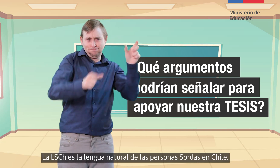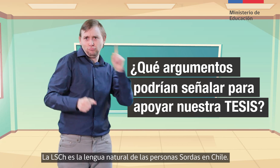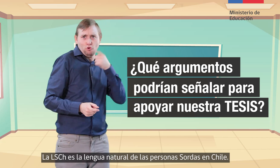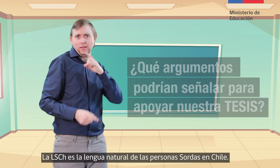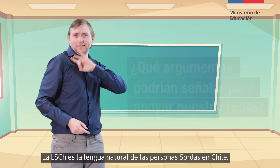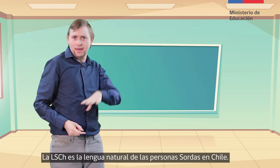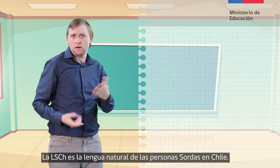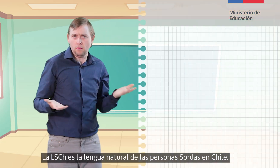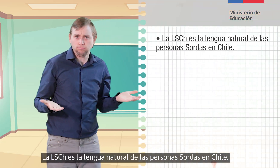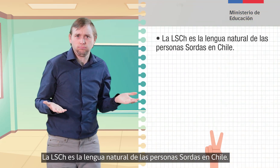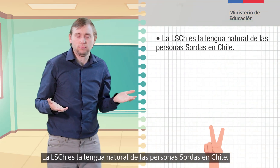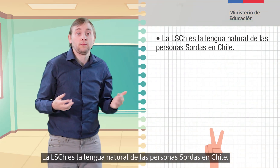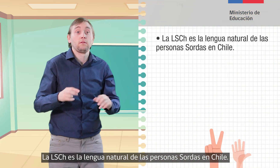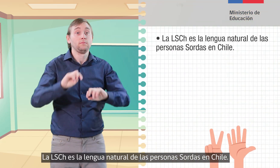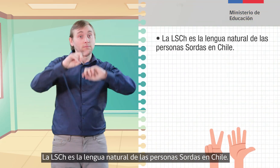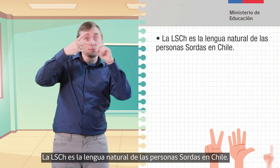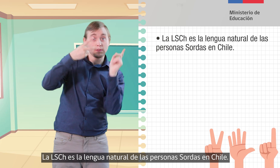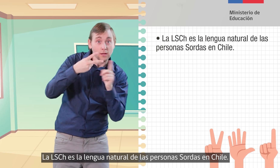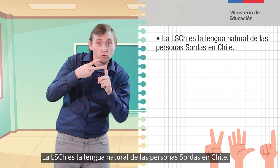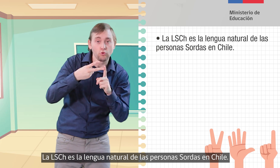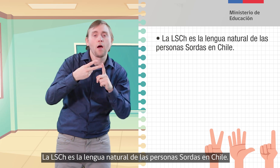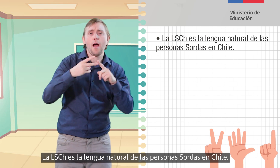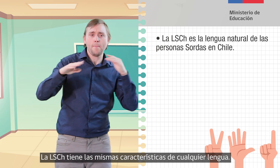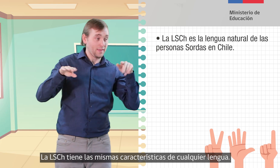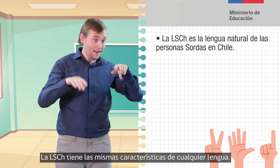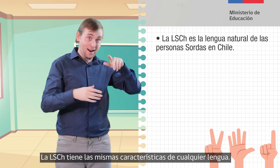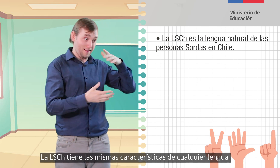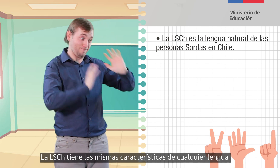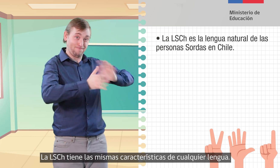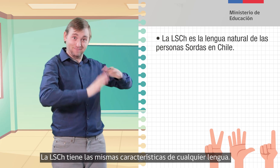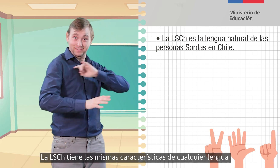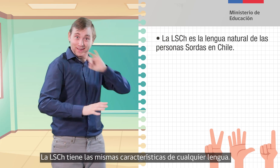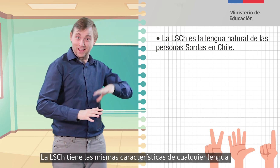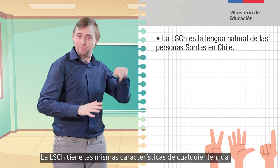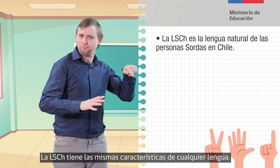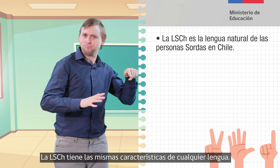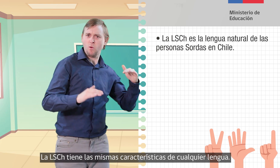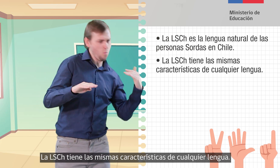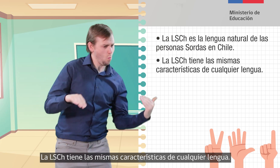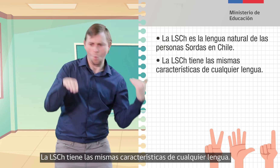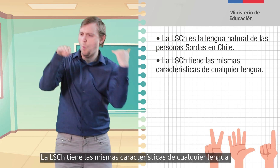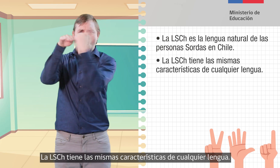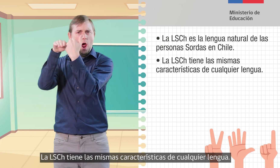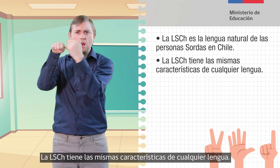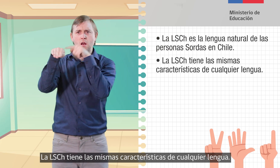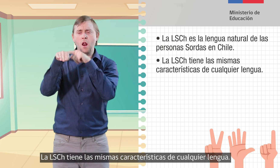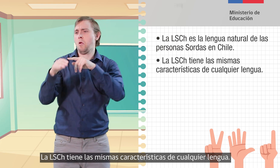natural de las personas sordas en Chile. La lengua de señas chilena tiene las mismas características de